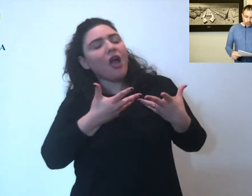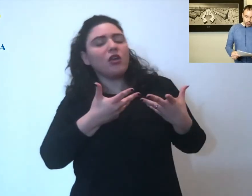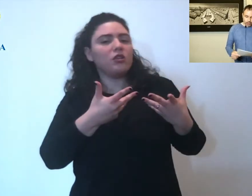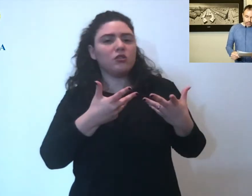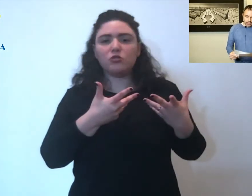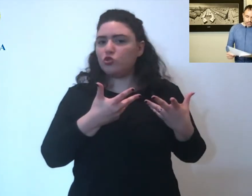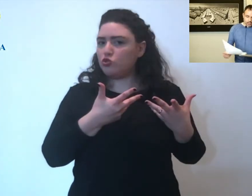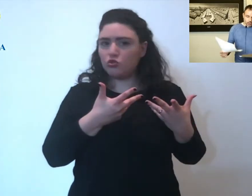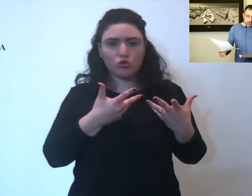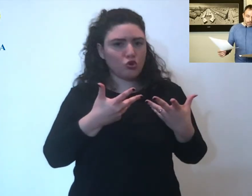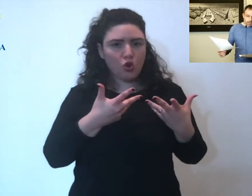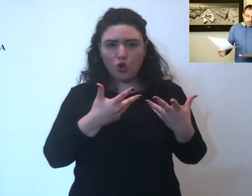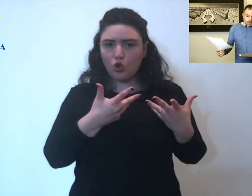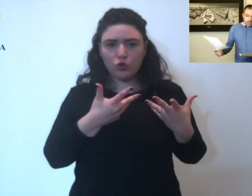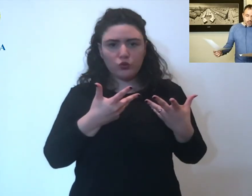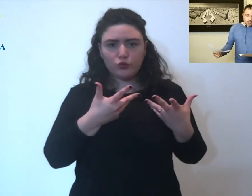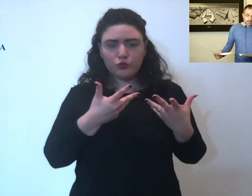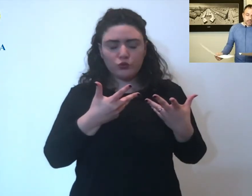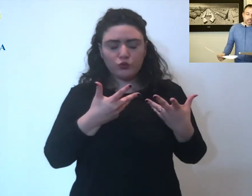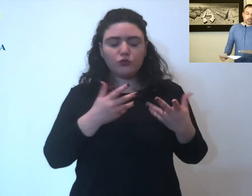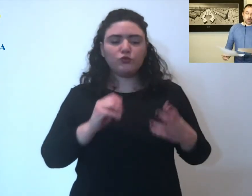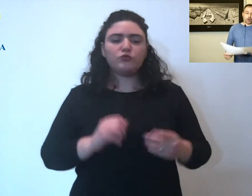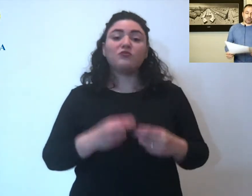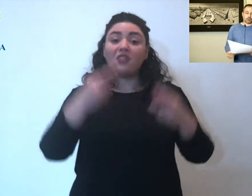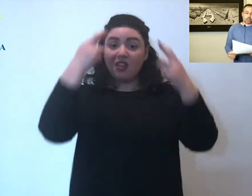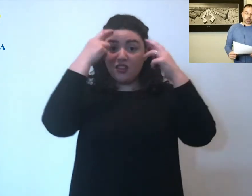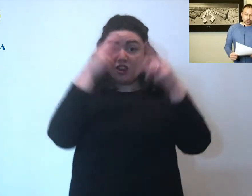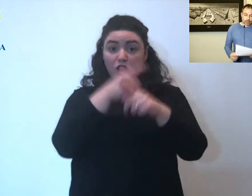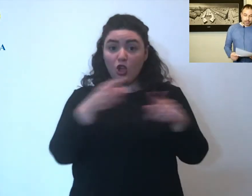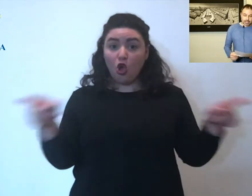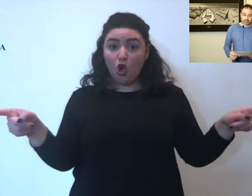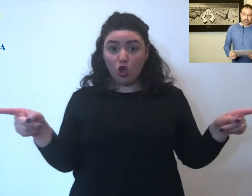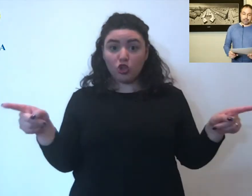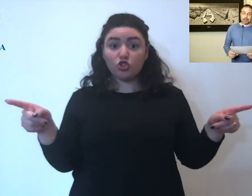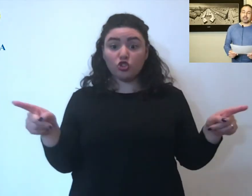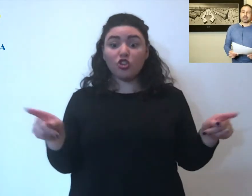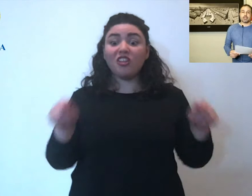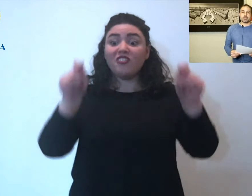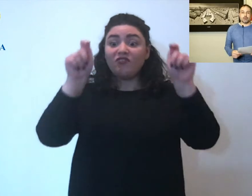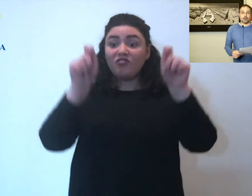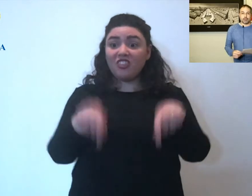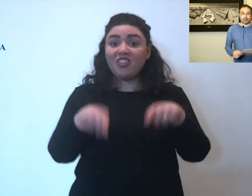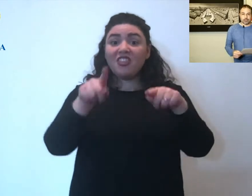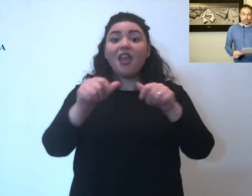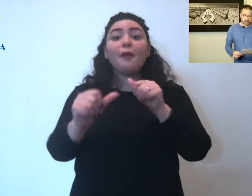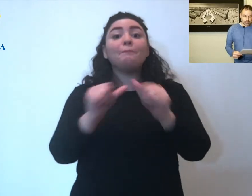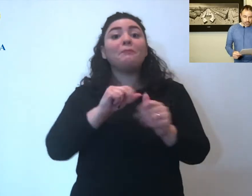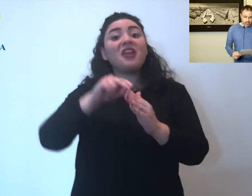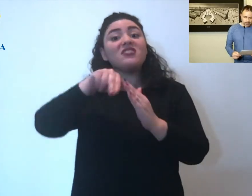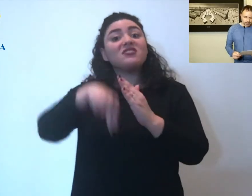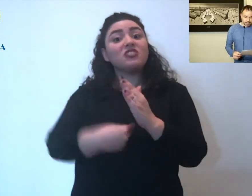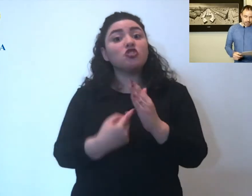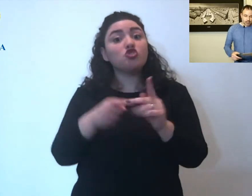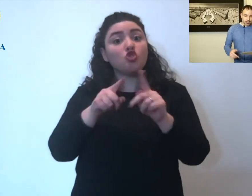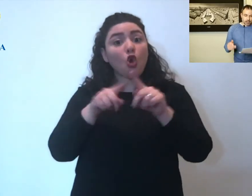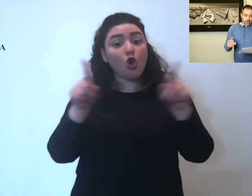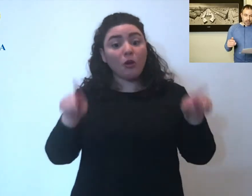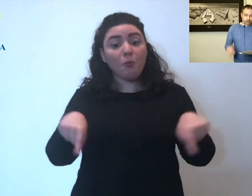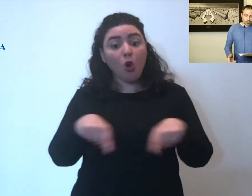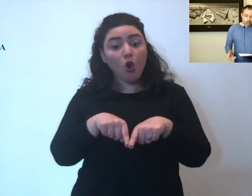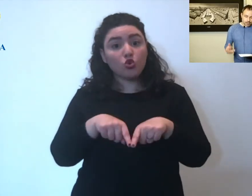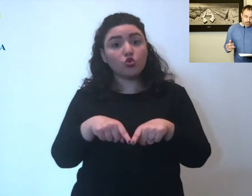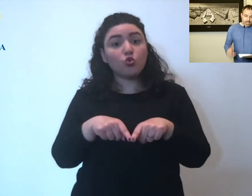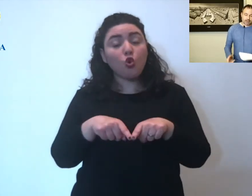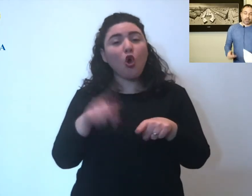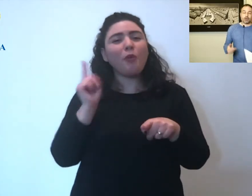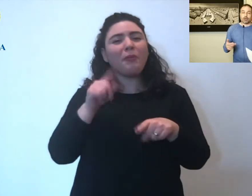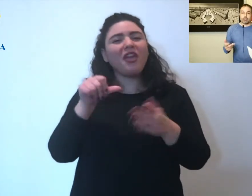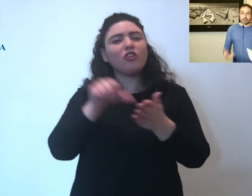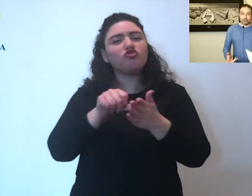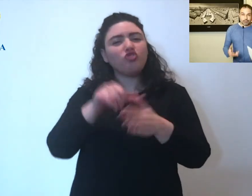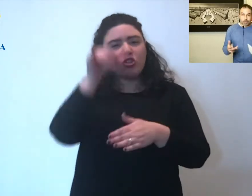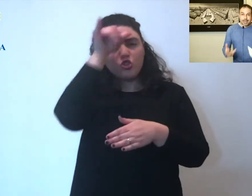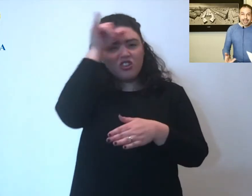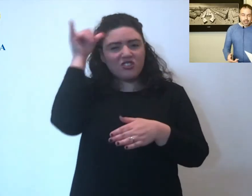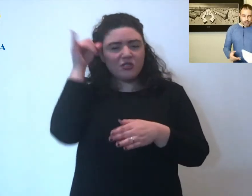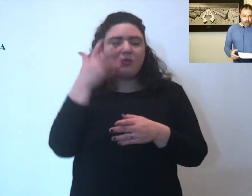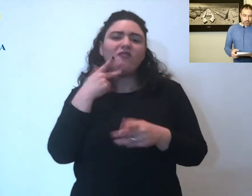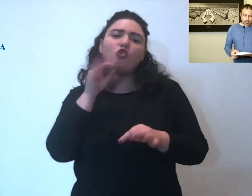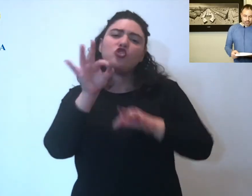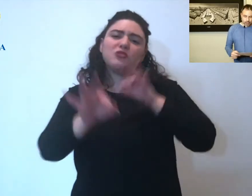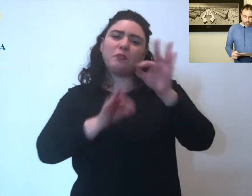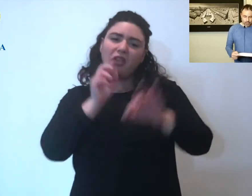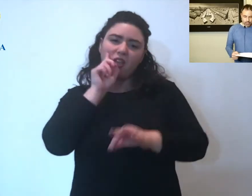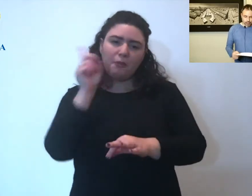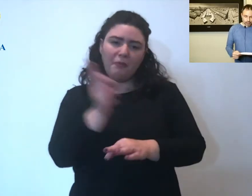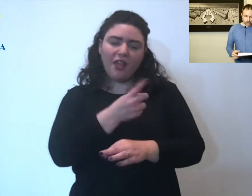utilizzo vi ricordo che sono aperte le preiscrizioni per i centri estivi voglio spiegarvi ancora un po'